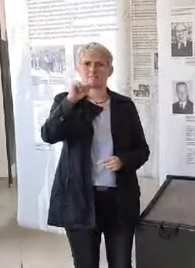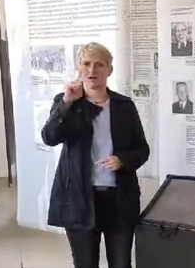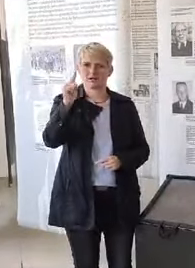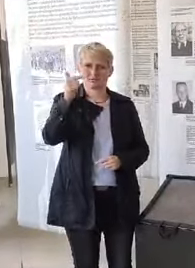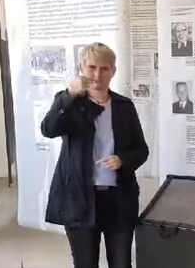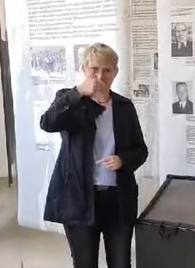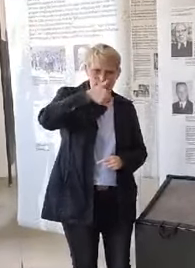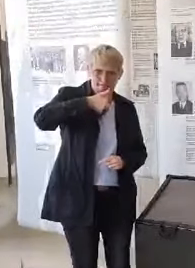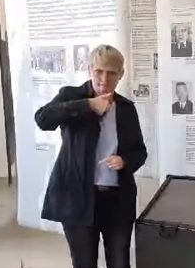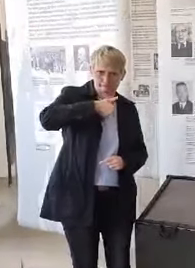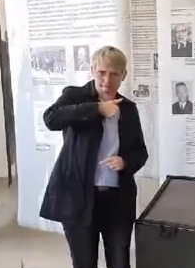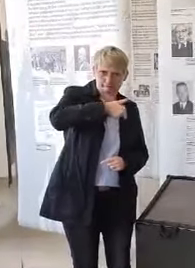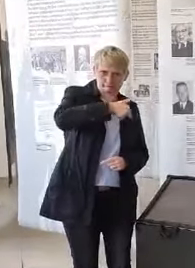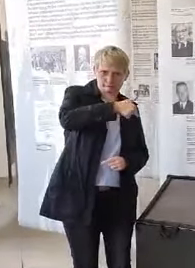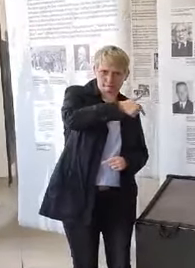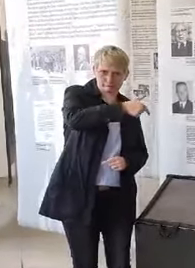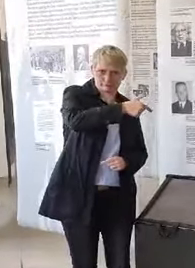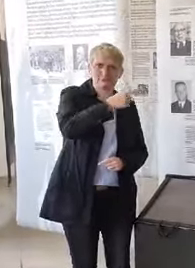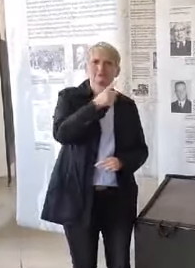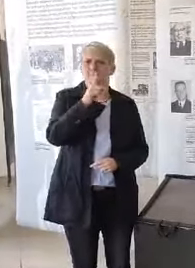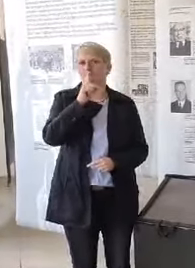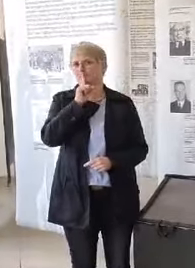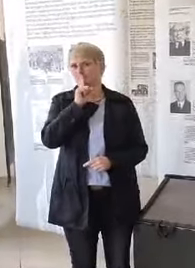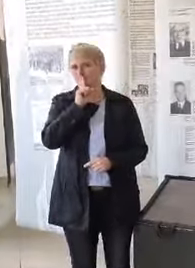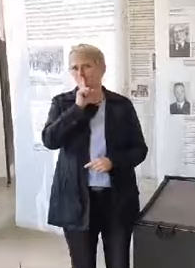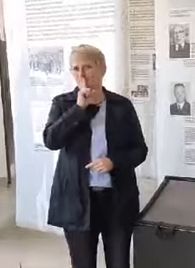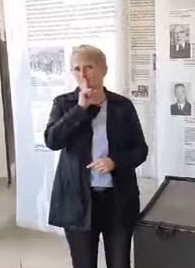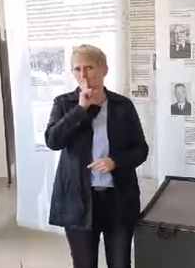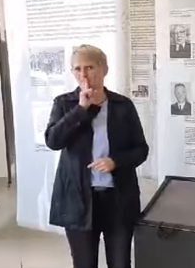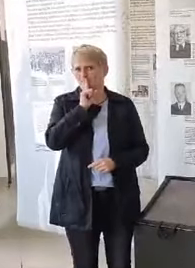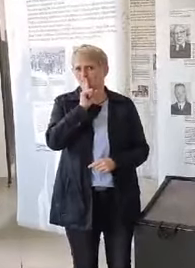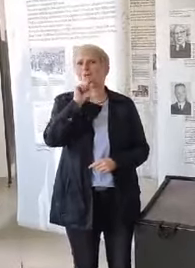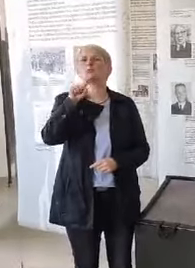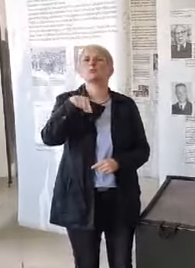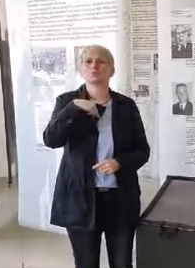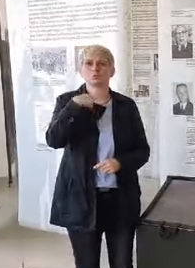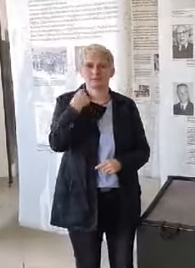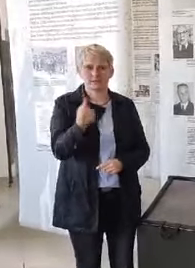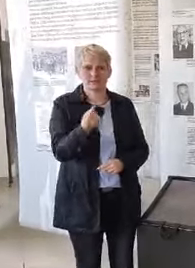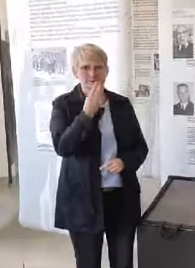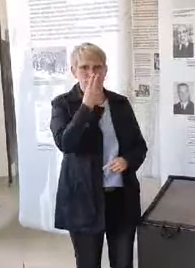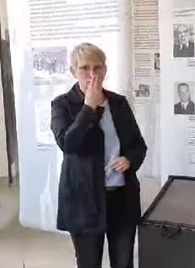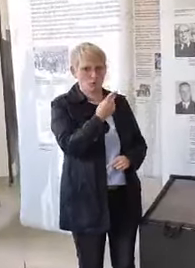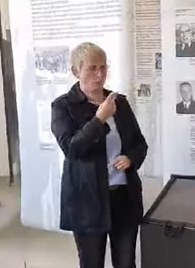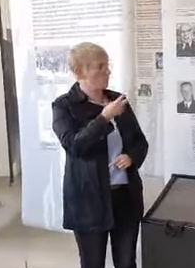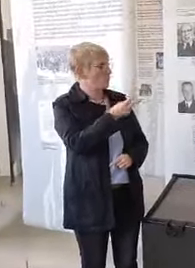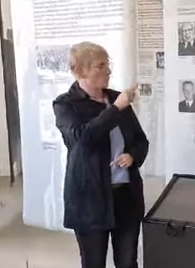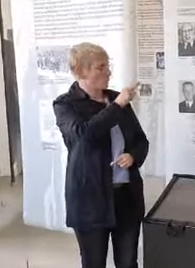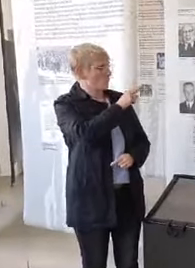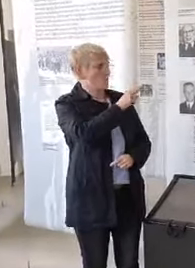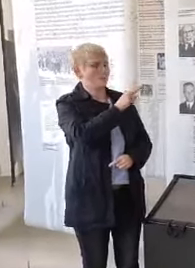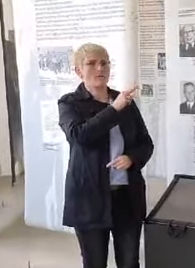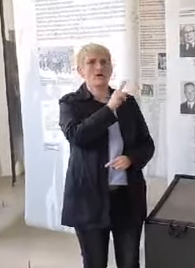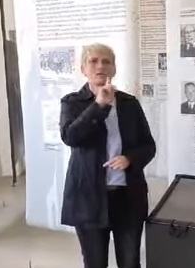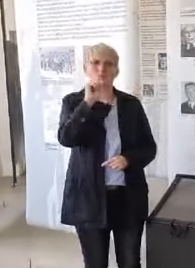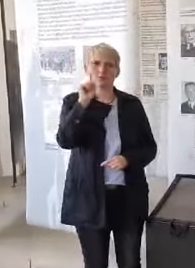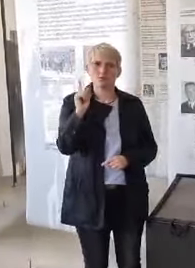zeigen, in der Zeit erzähle ich natürlich nichts und dann sieht man hier schon, man hat das Bild nochmal